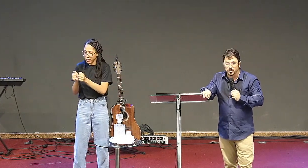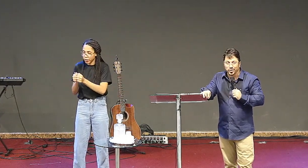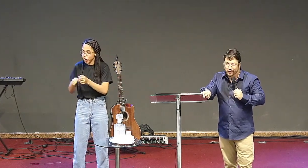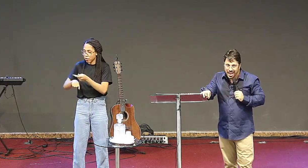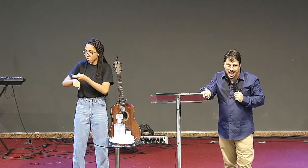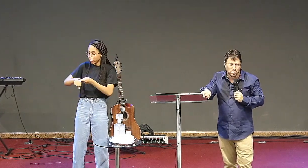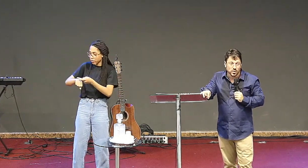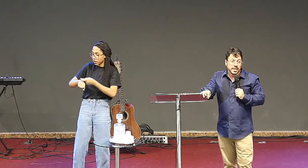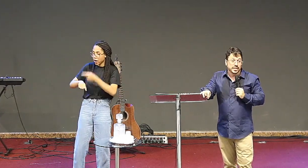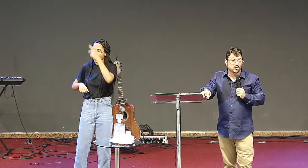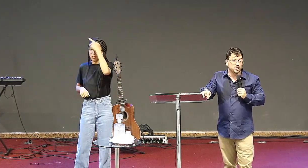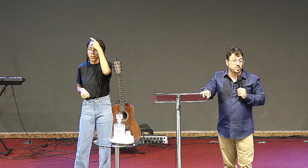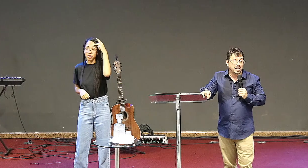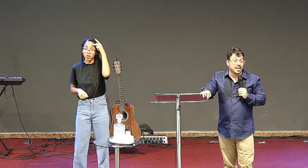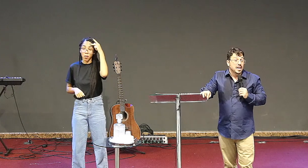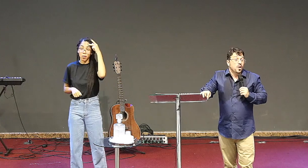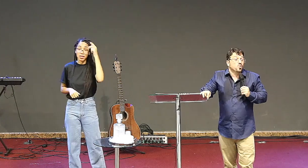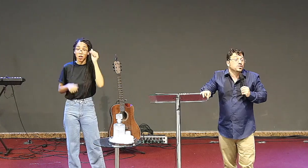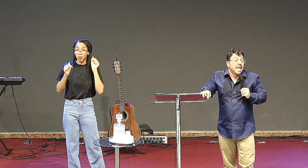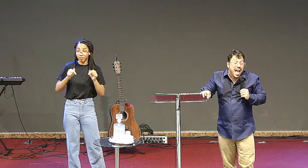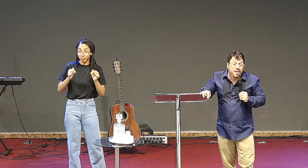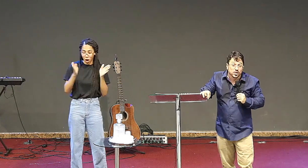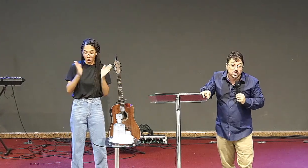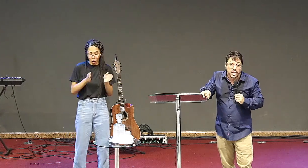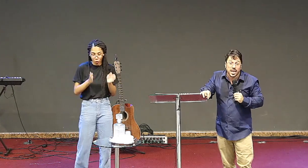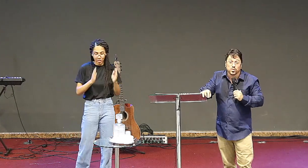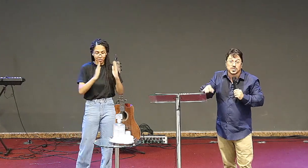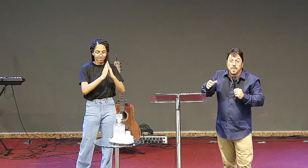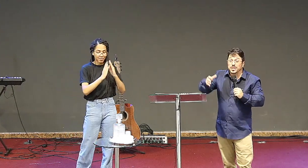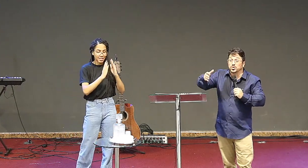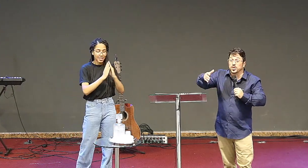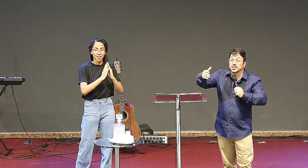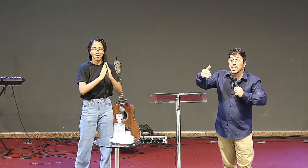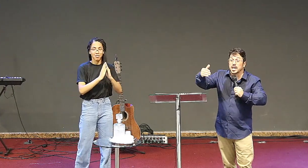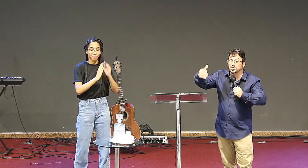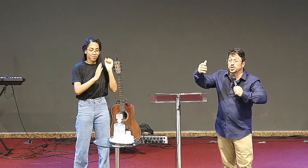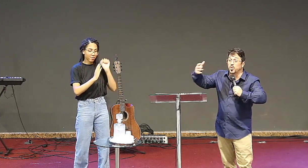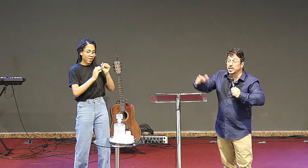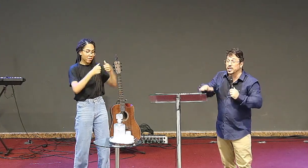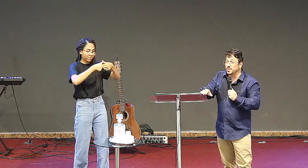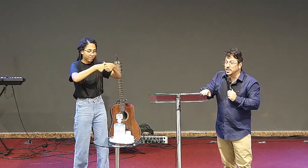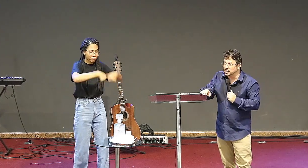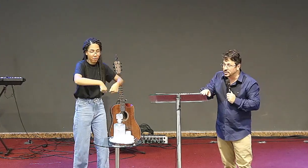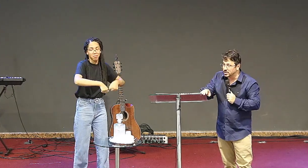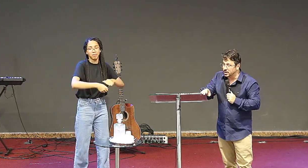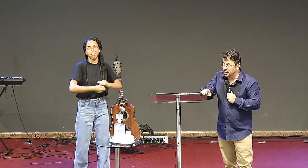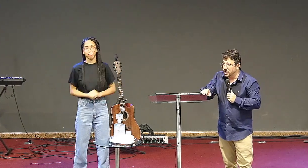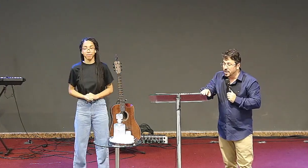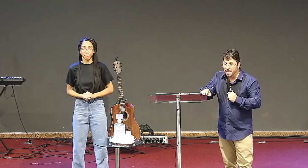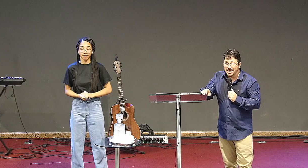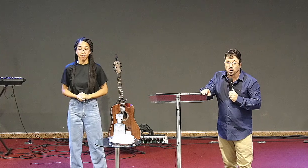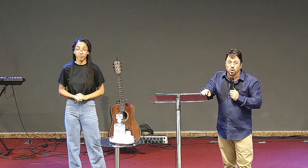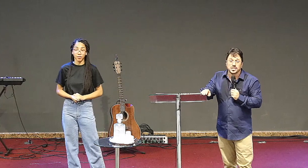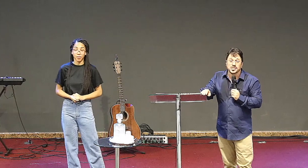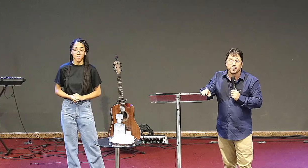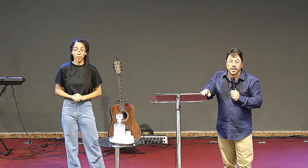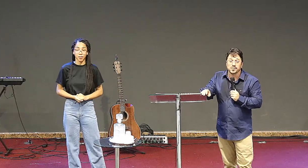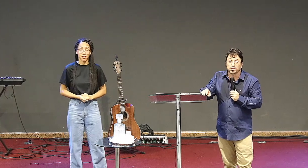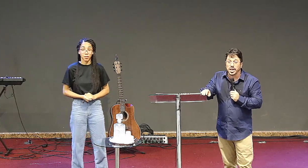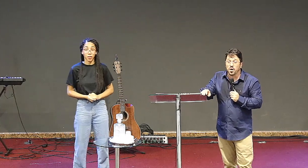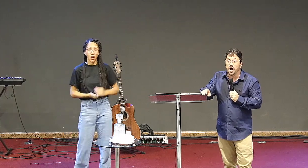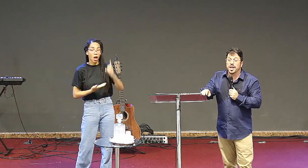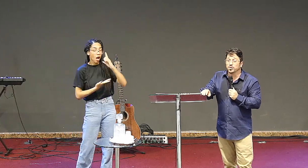gente indo para o inferno e Deus espera usar você usar pessoas que sejam disponíveis mas eu estou